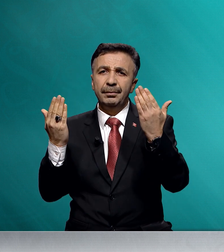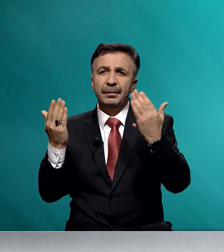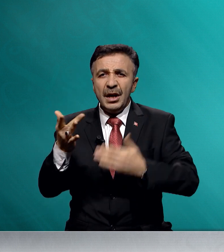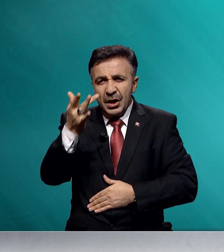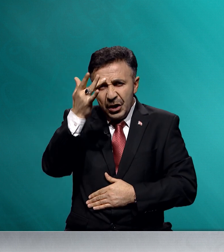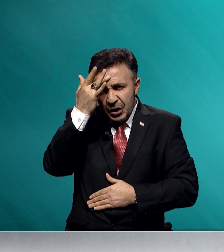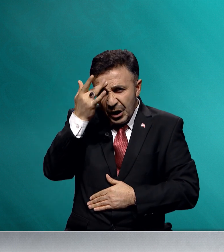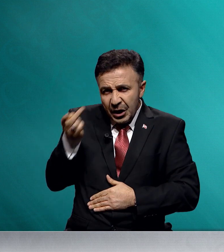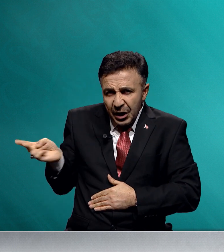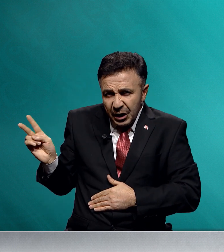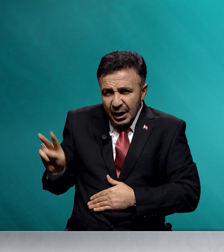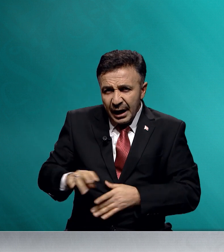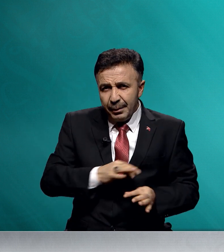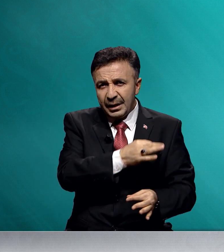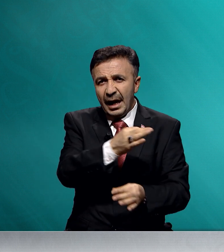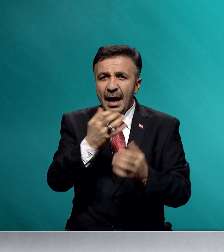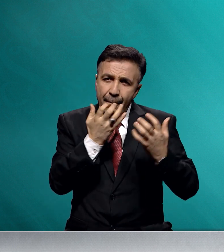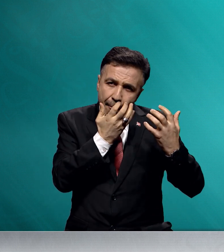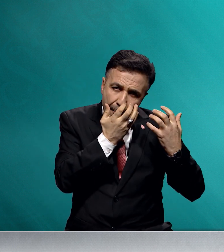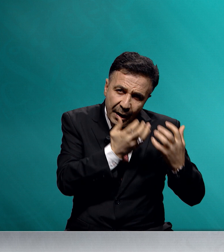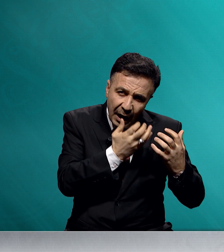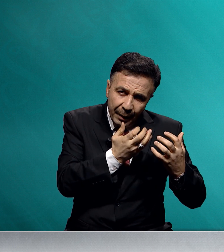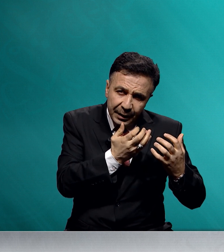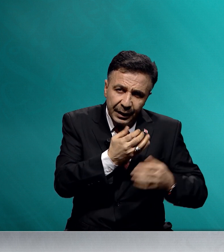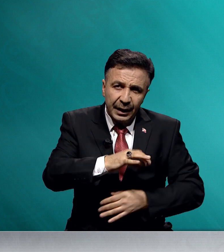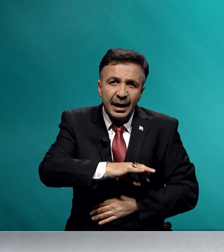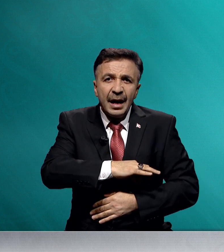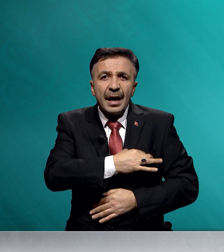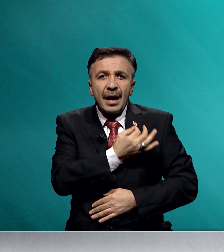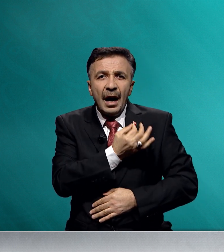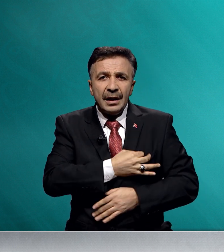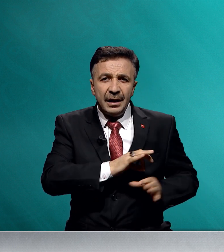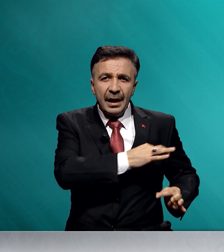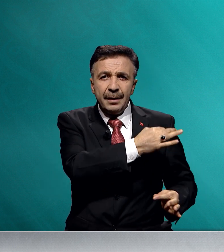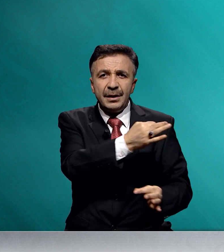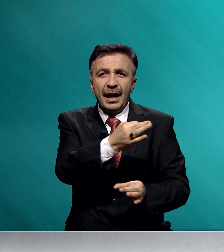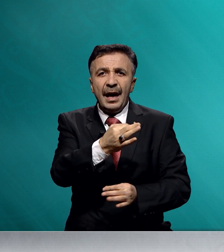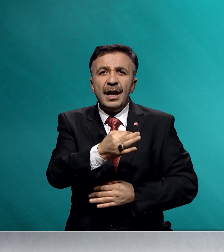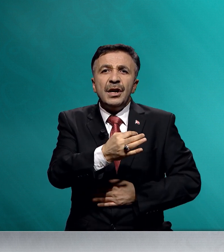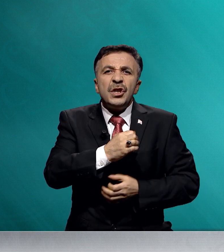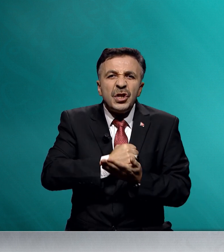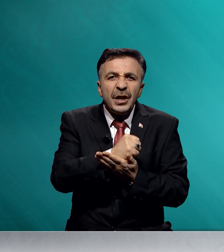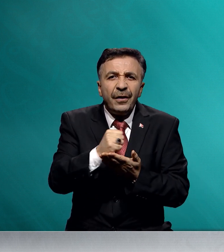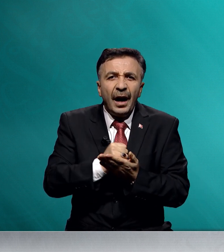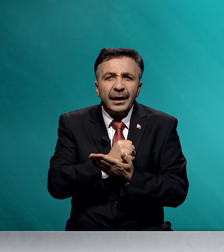şehitlerimize merhametini, gazilerimize, şifanı,